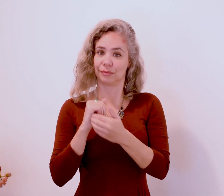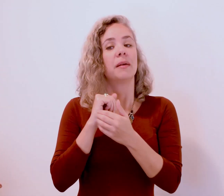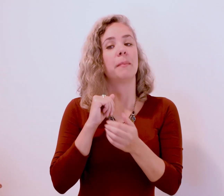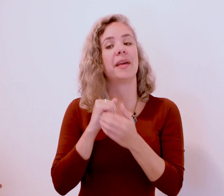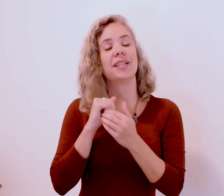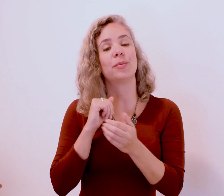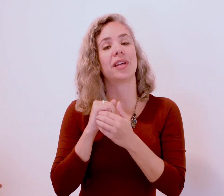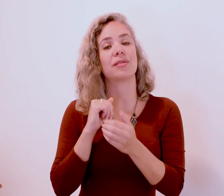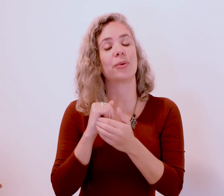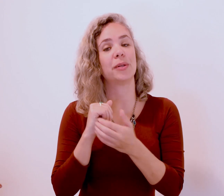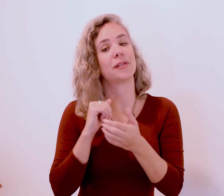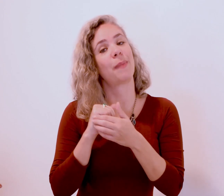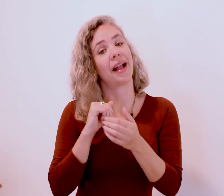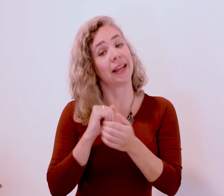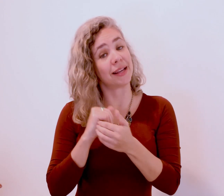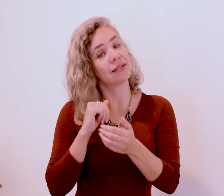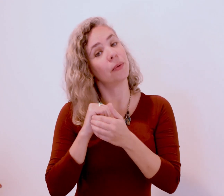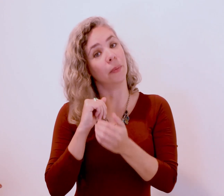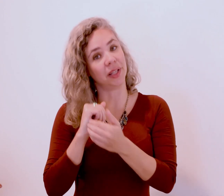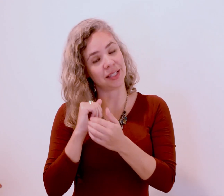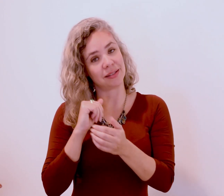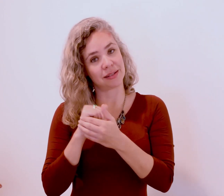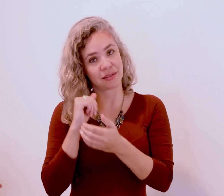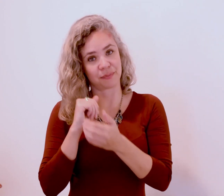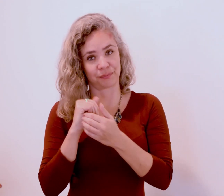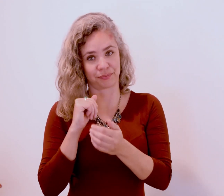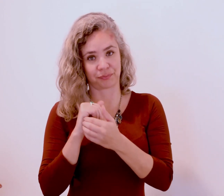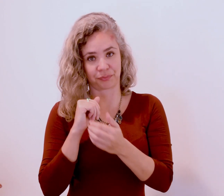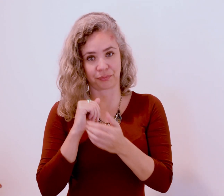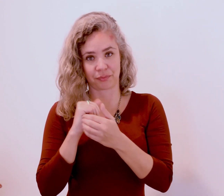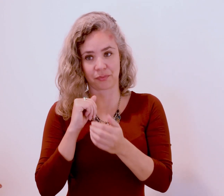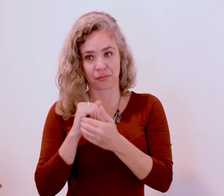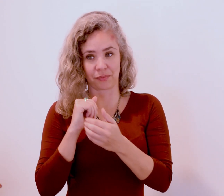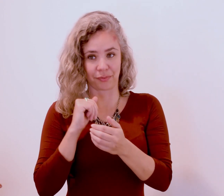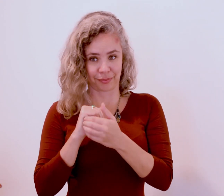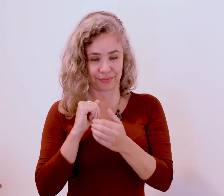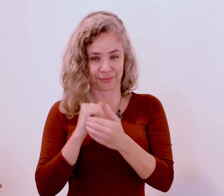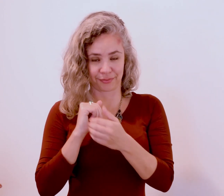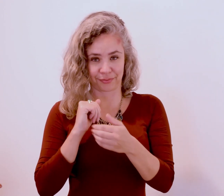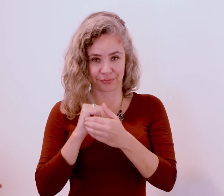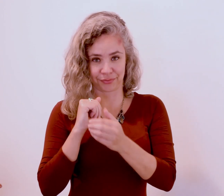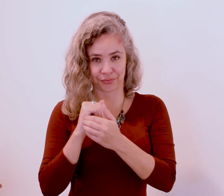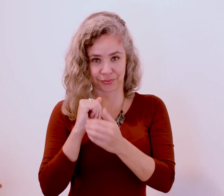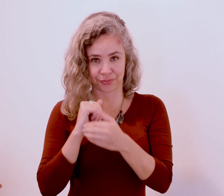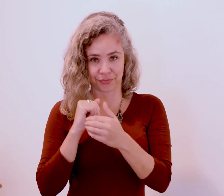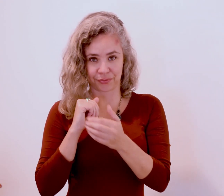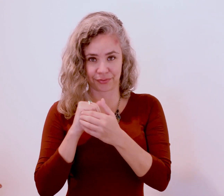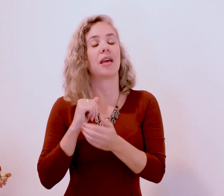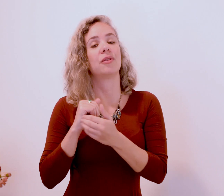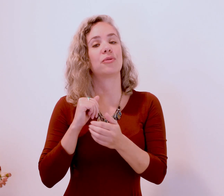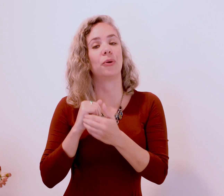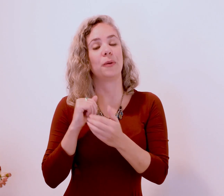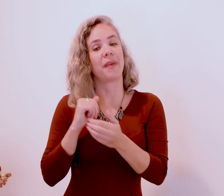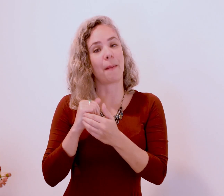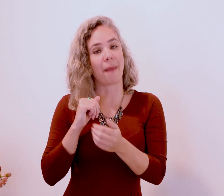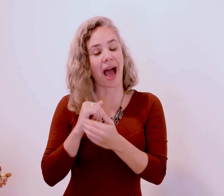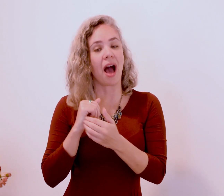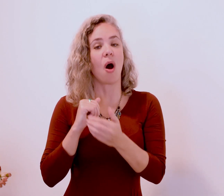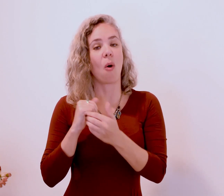Mesmo que as coisas pareçam ruins, eu escolho me amar e